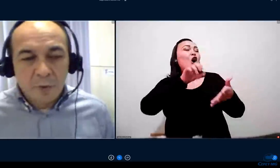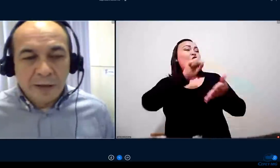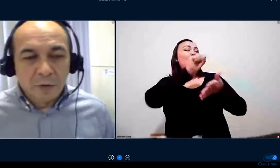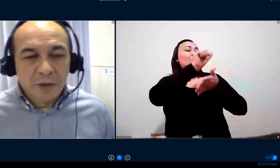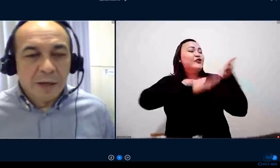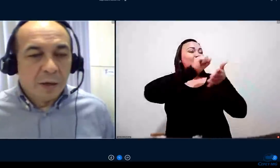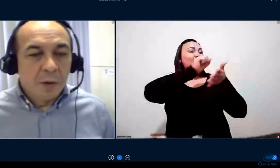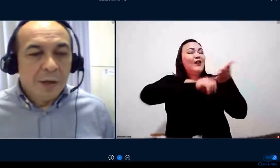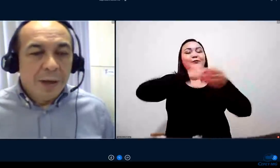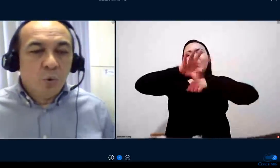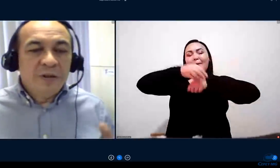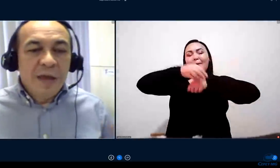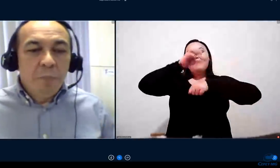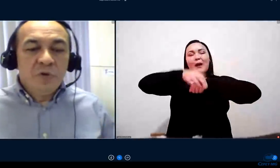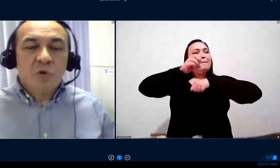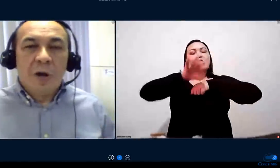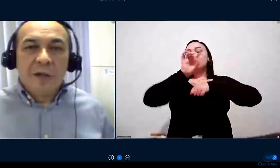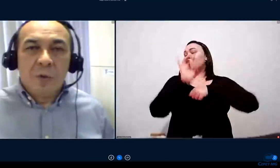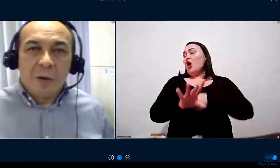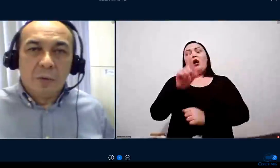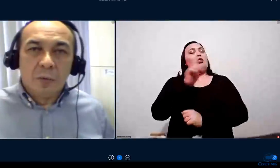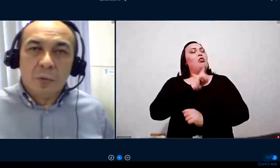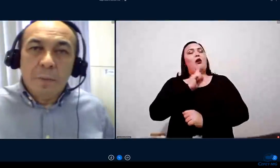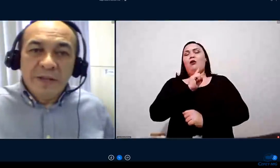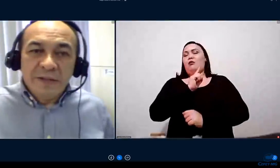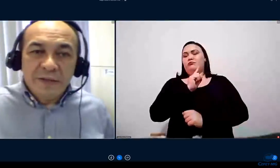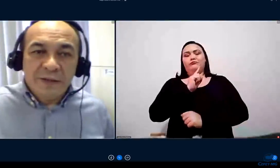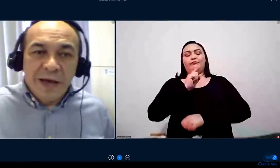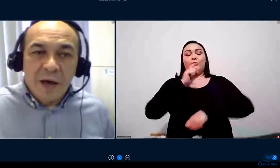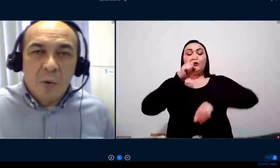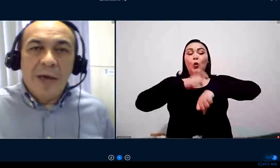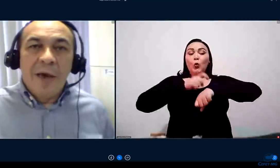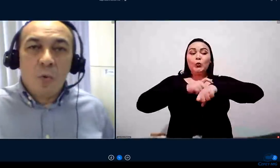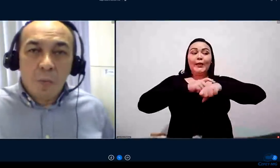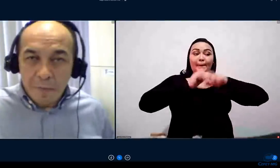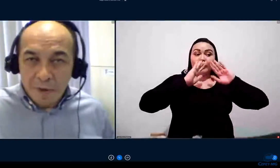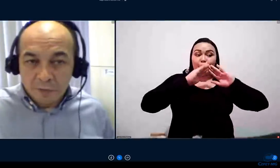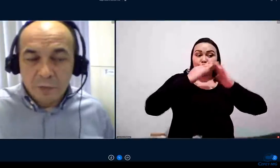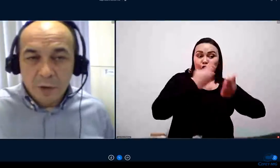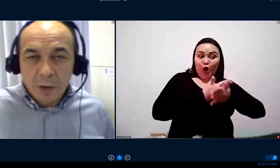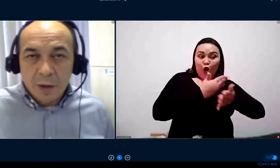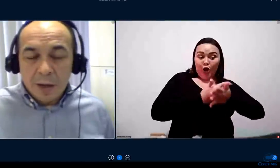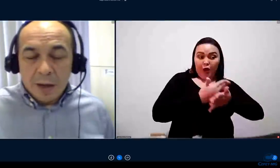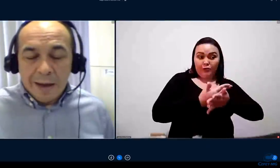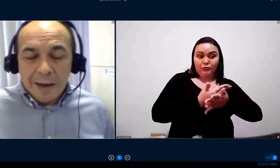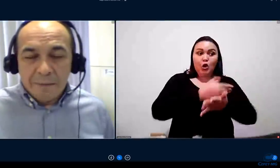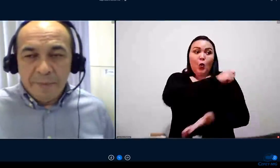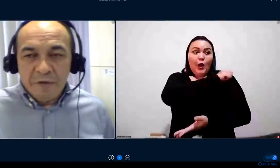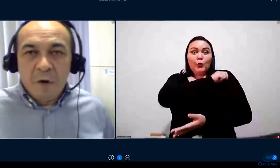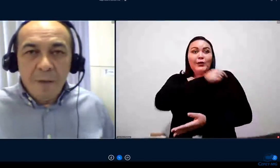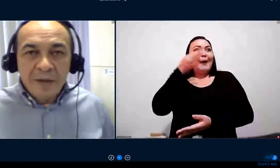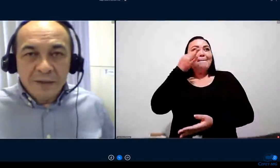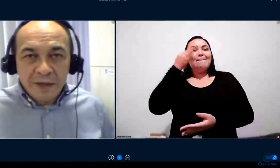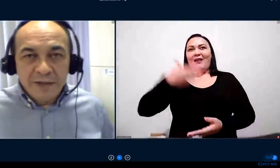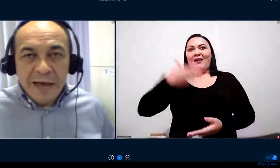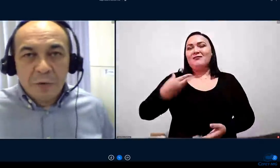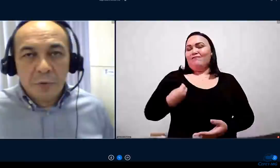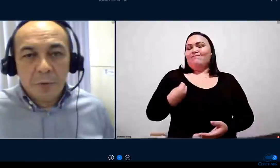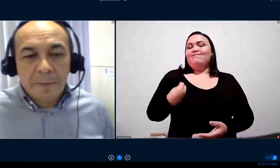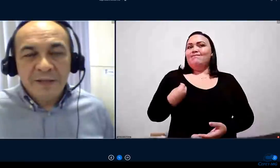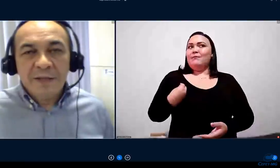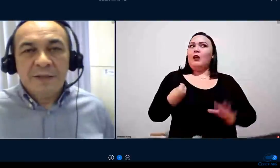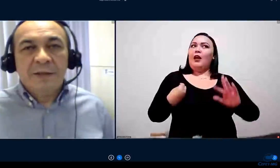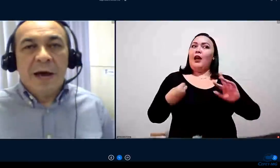nossa procuradoria, não. O tempo escola do aluno no presencial é um momento. A performance desse